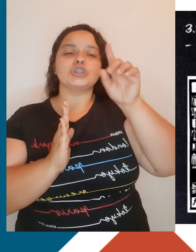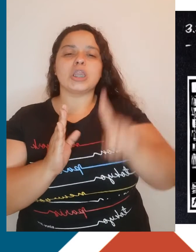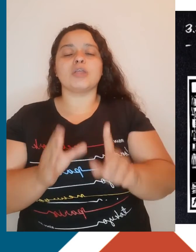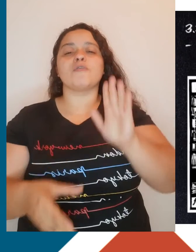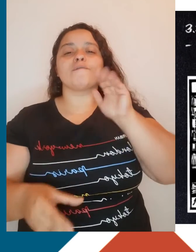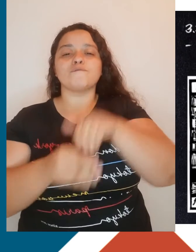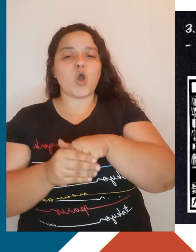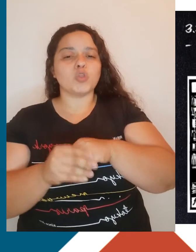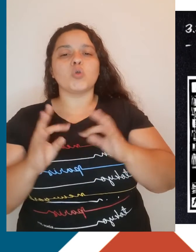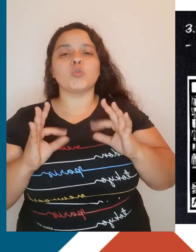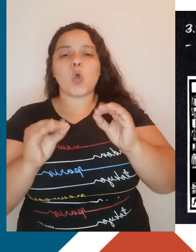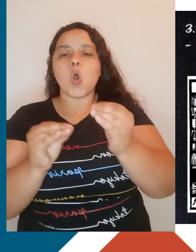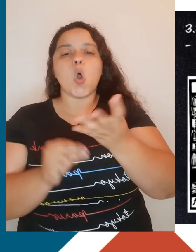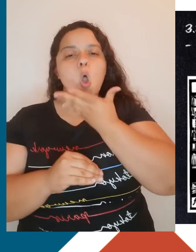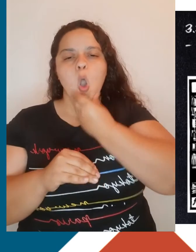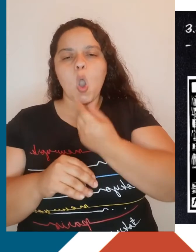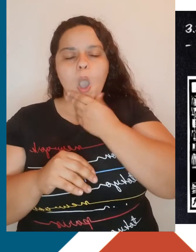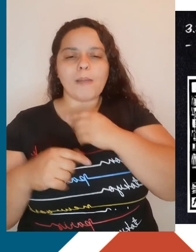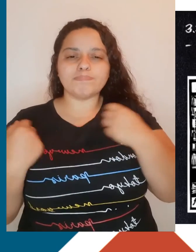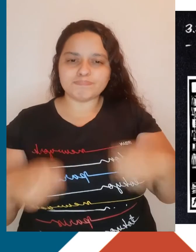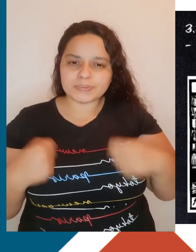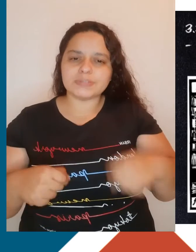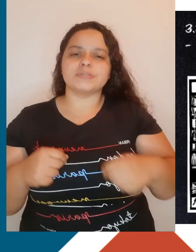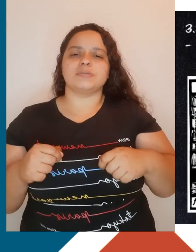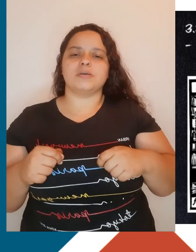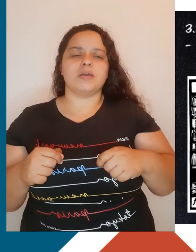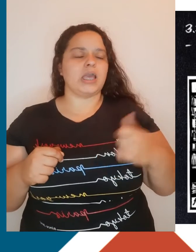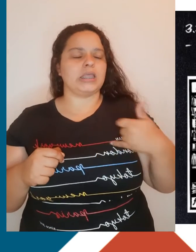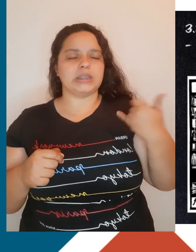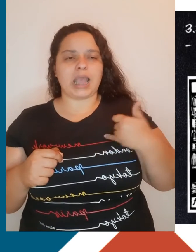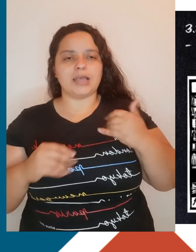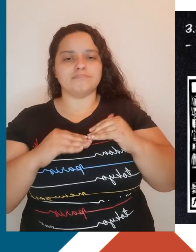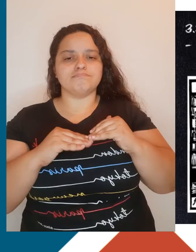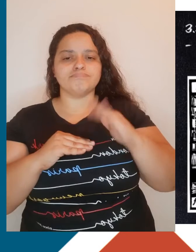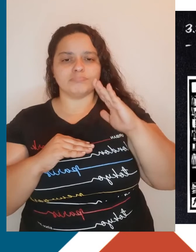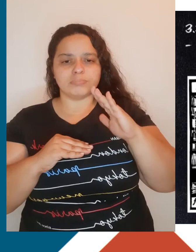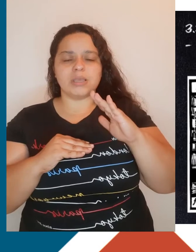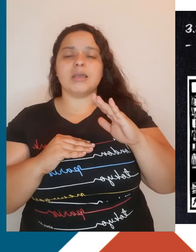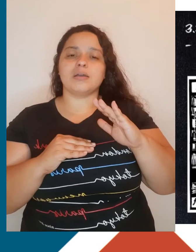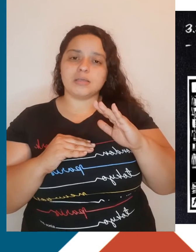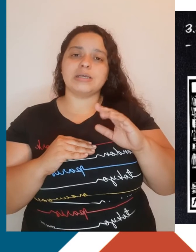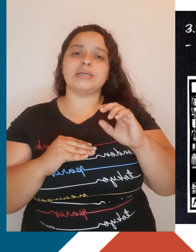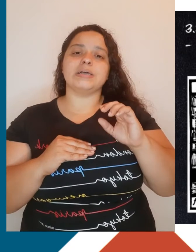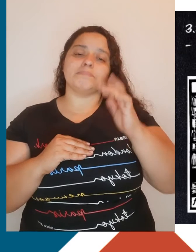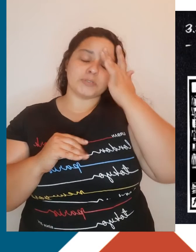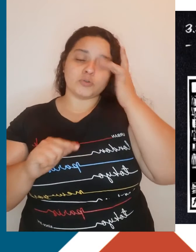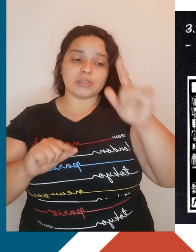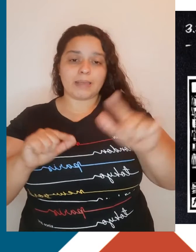para todos os homens a partir de determinada idade. Para os trabalhadores, isso possibilitaria